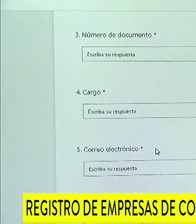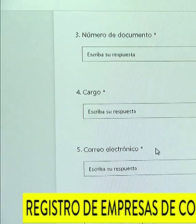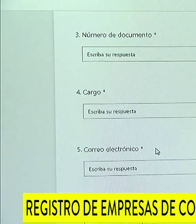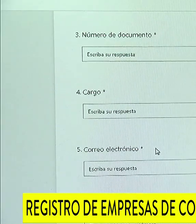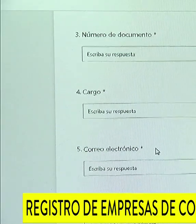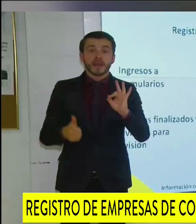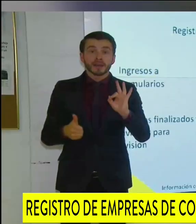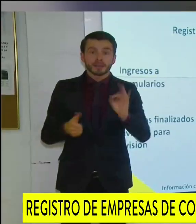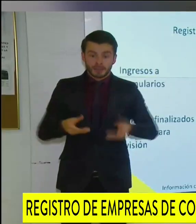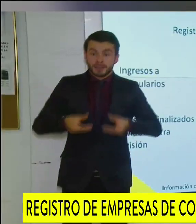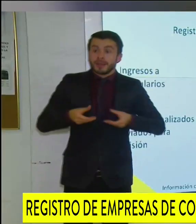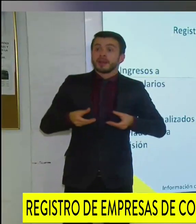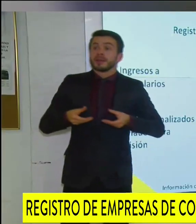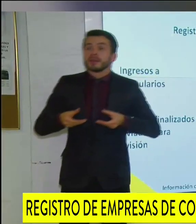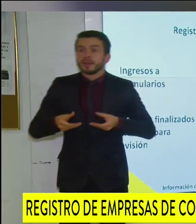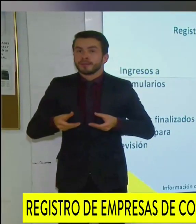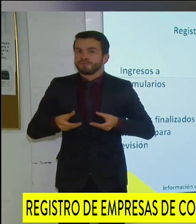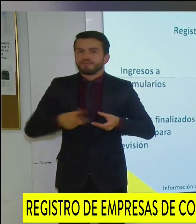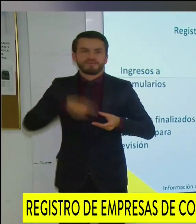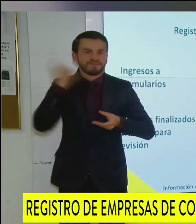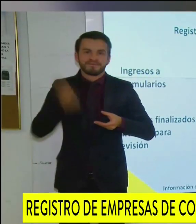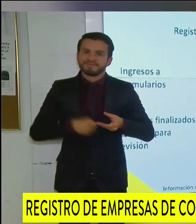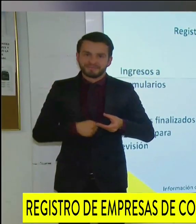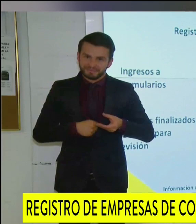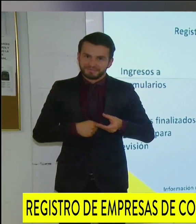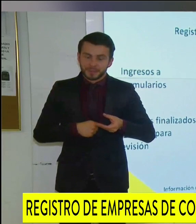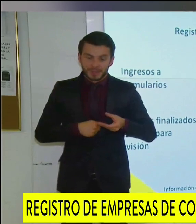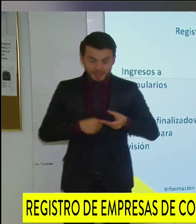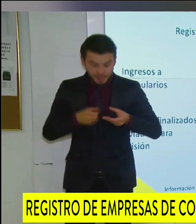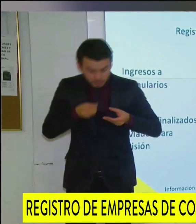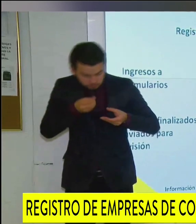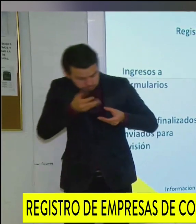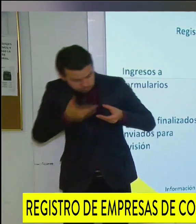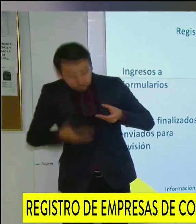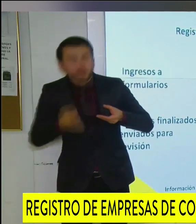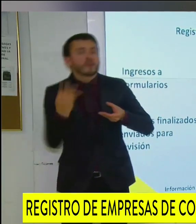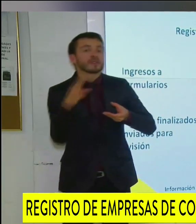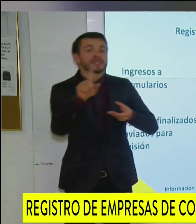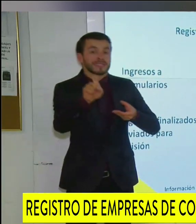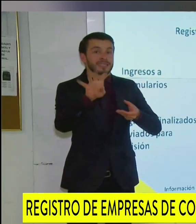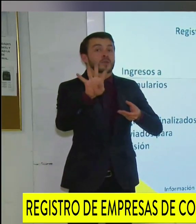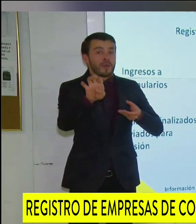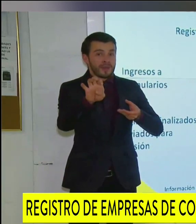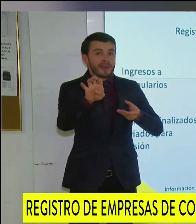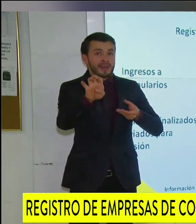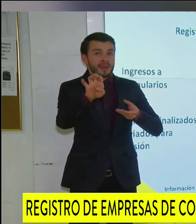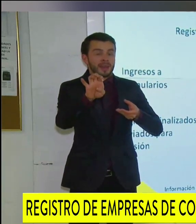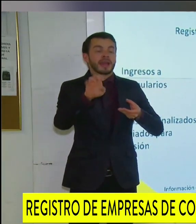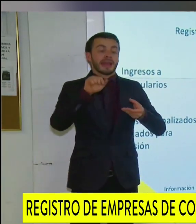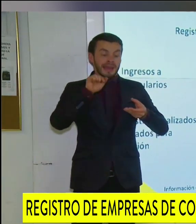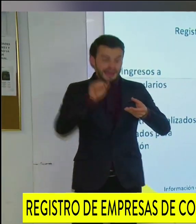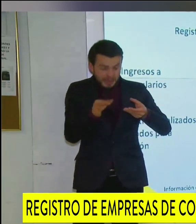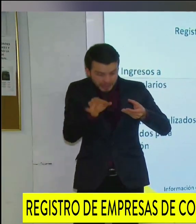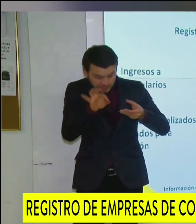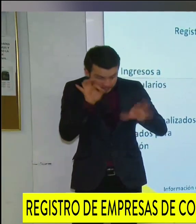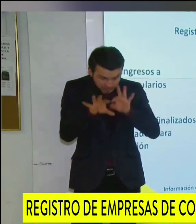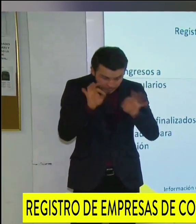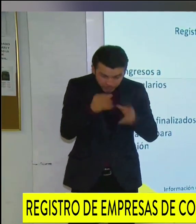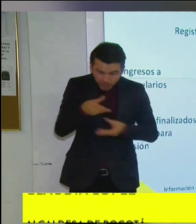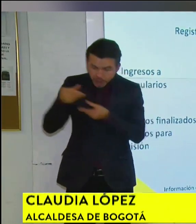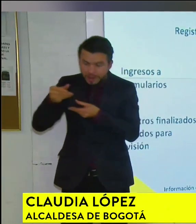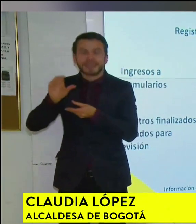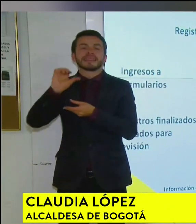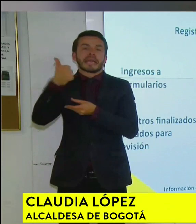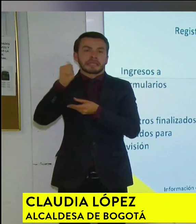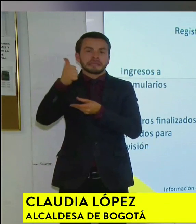requisitos. De los 69 sitios, solamente 10 pudimos verificar en sitio las cosas. En